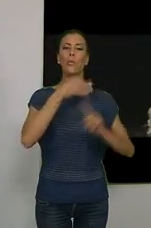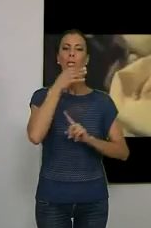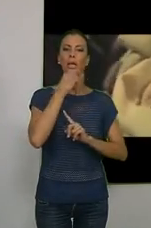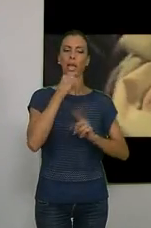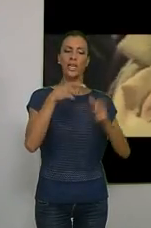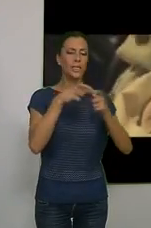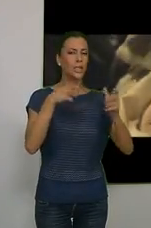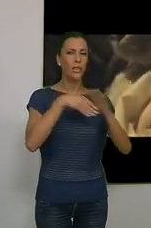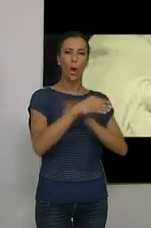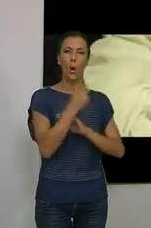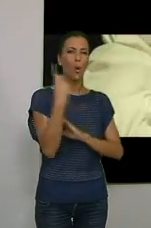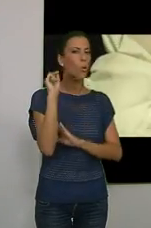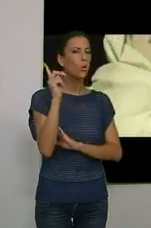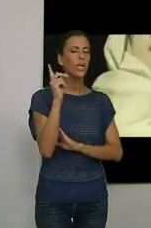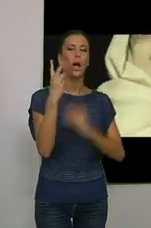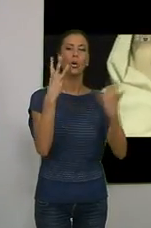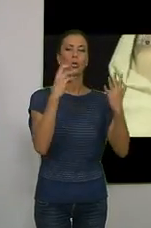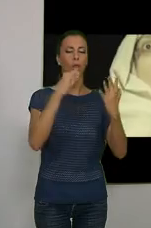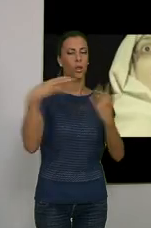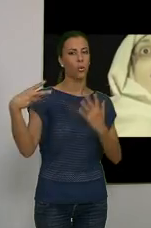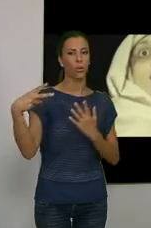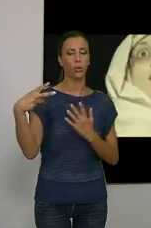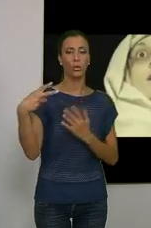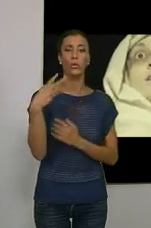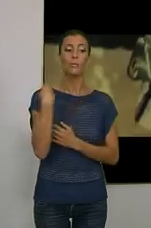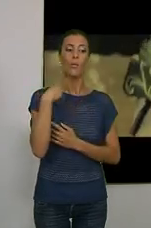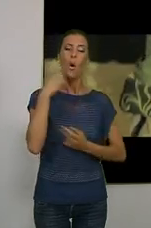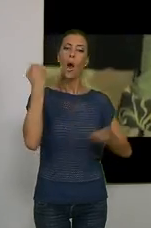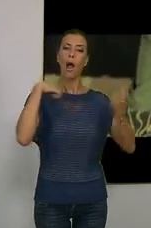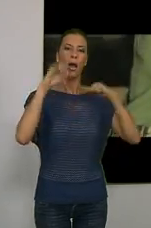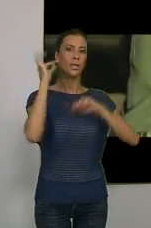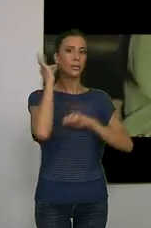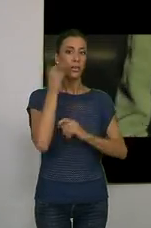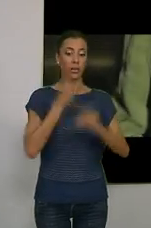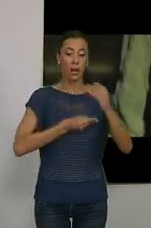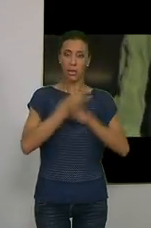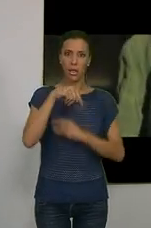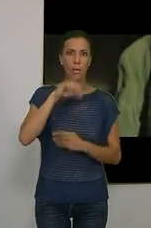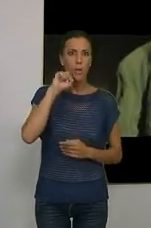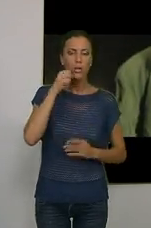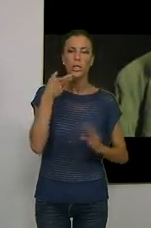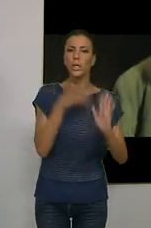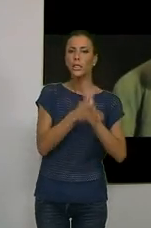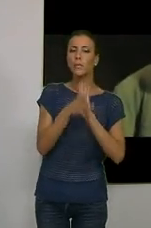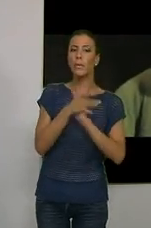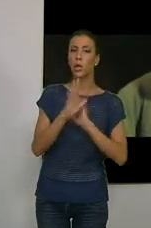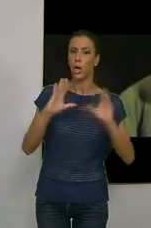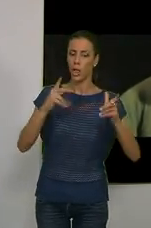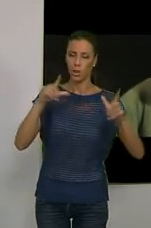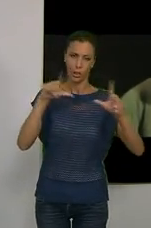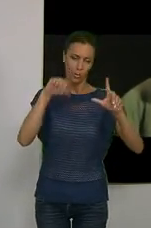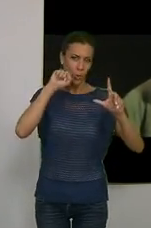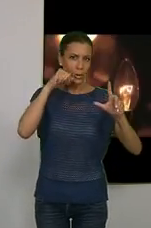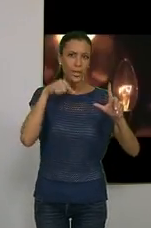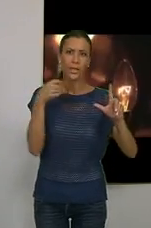La actriz, nacida en Motril, explicó a RTM el interés en que esta obra que recorre España esté